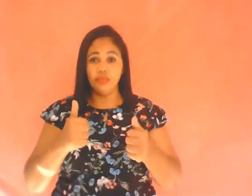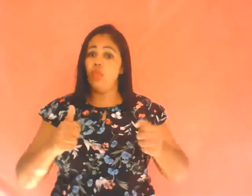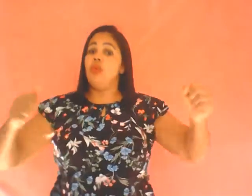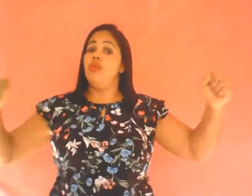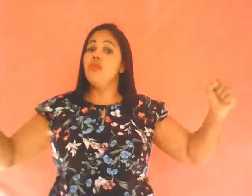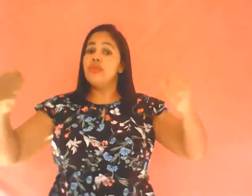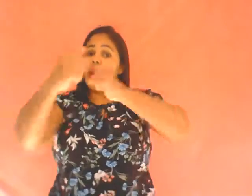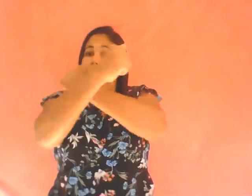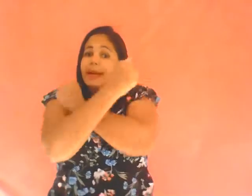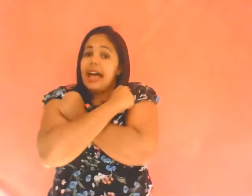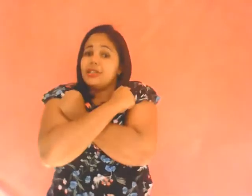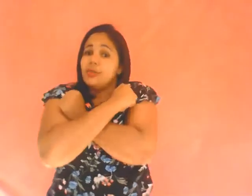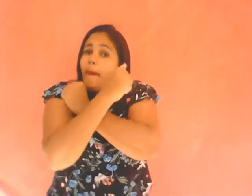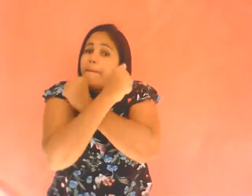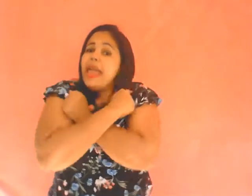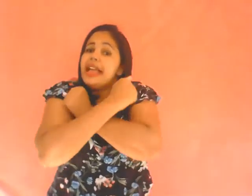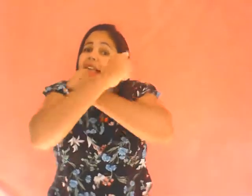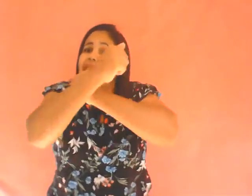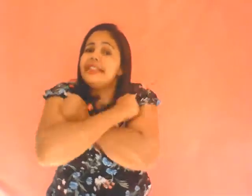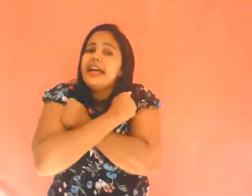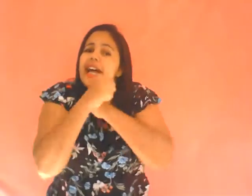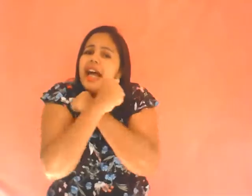Um abraço bem grandão!